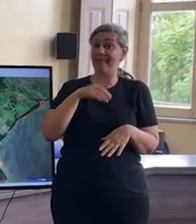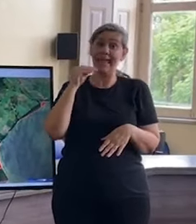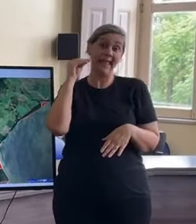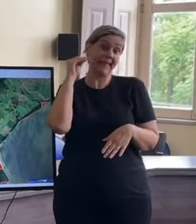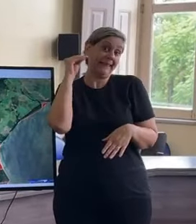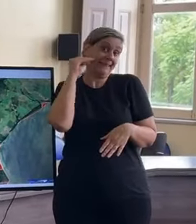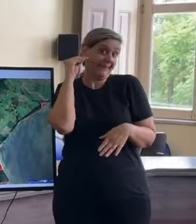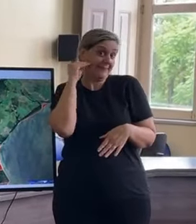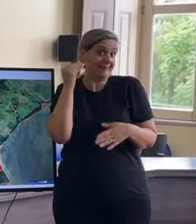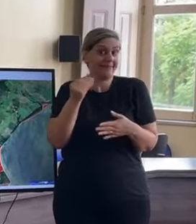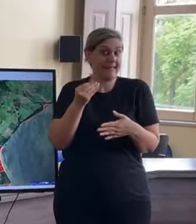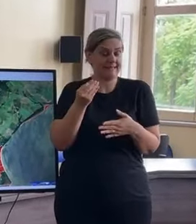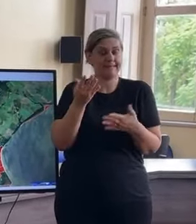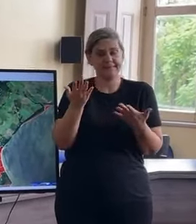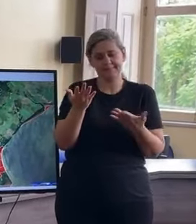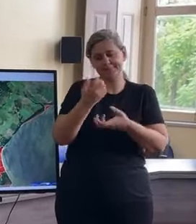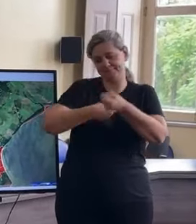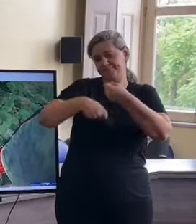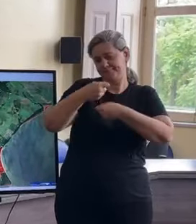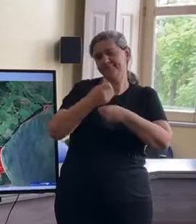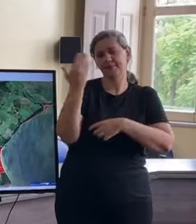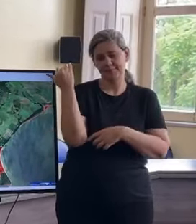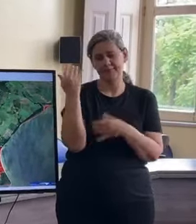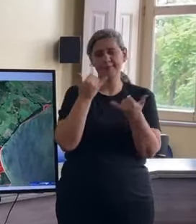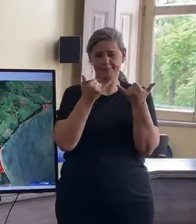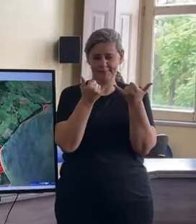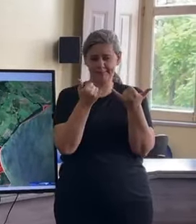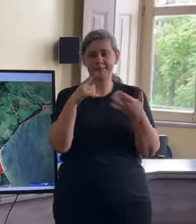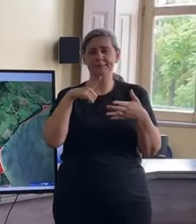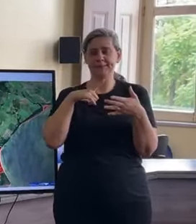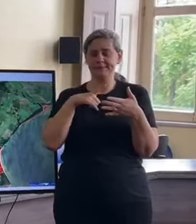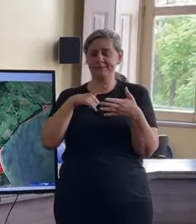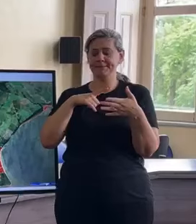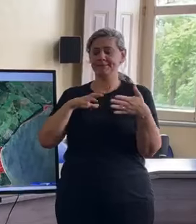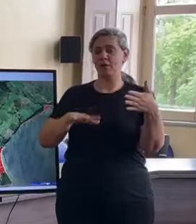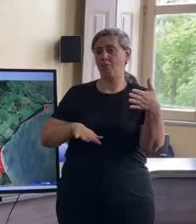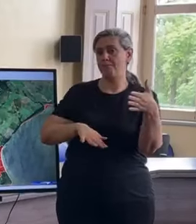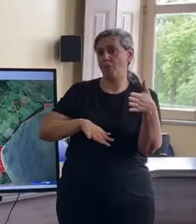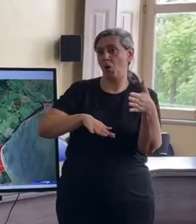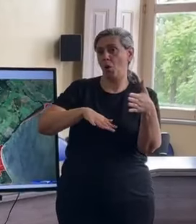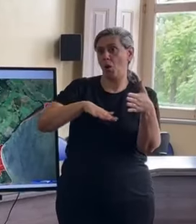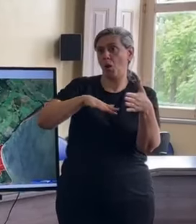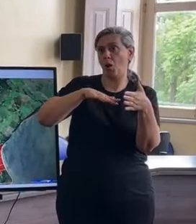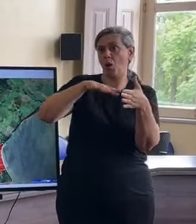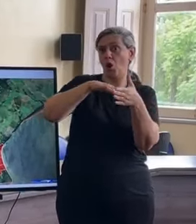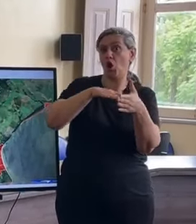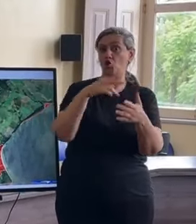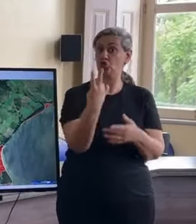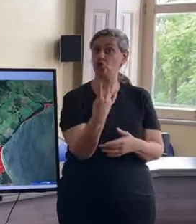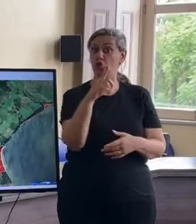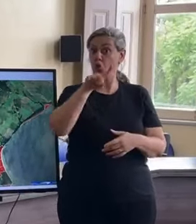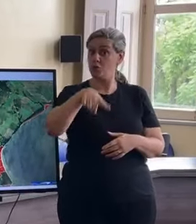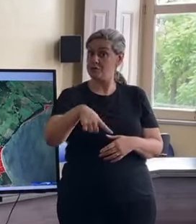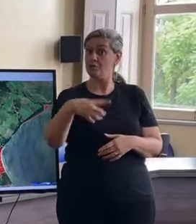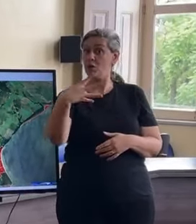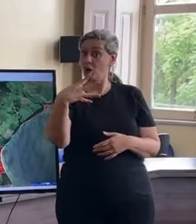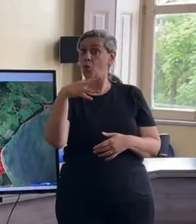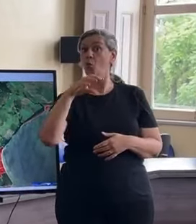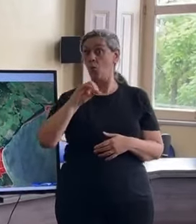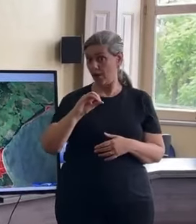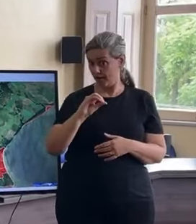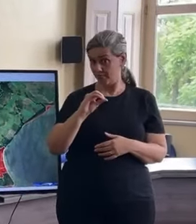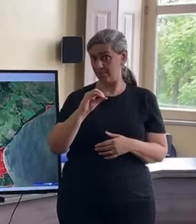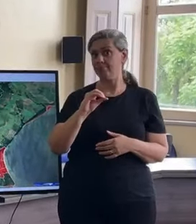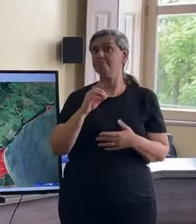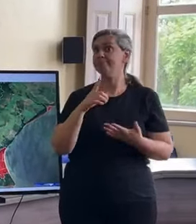limite. Por exemplo, no ano passado ele foi testado até a cota de 2,40 A água subiu 2,40